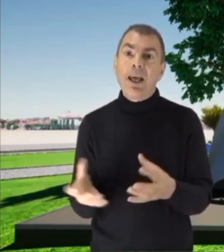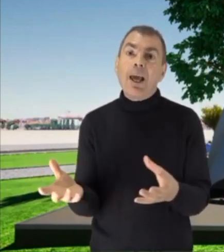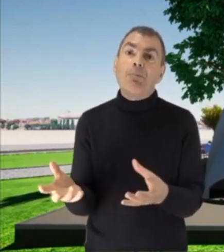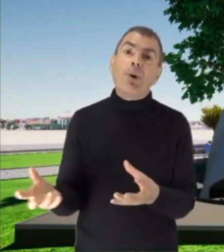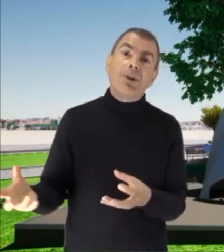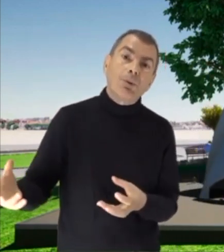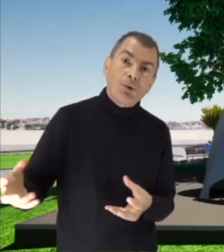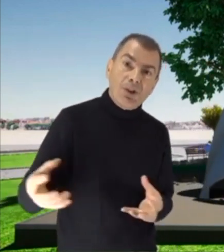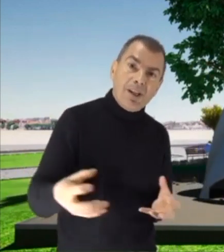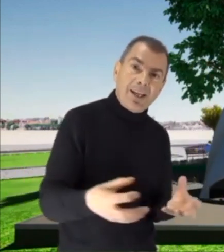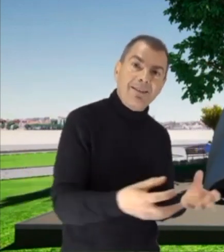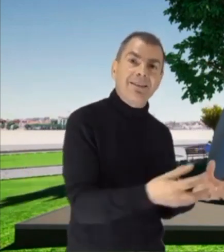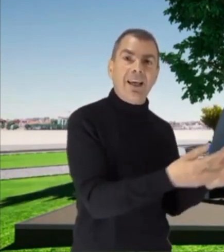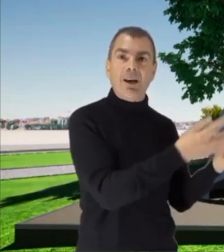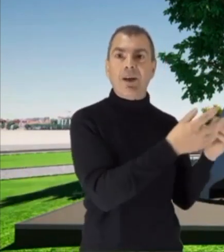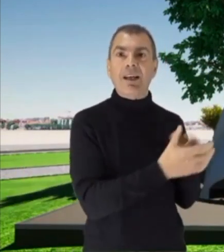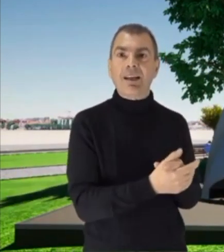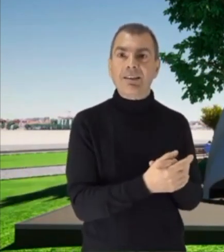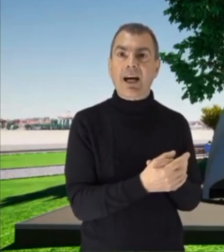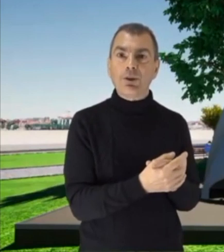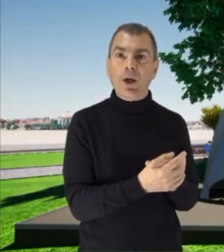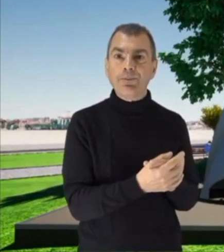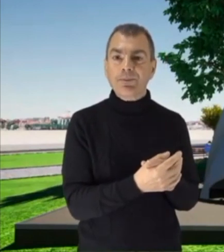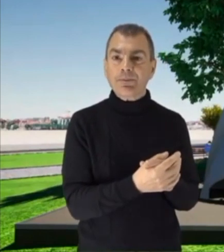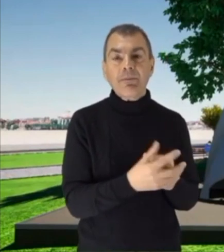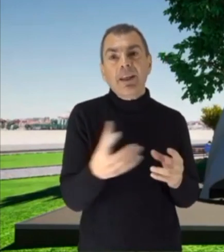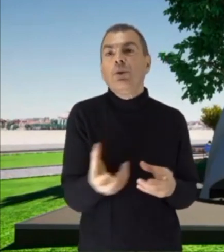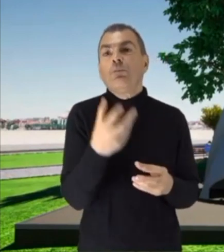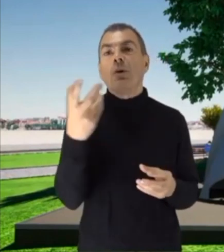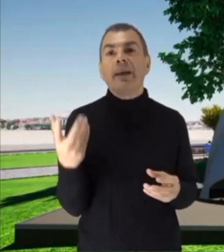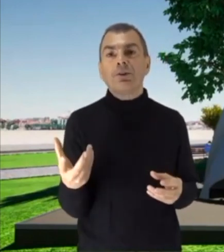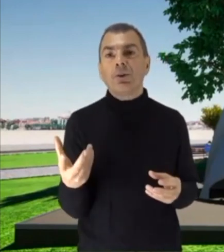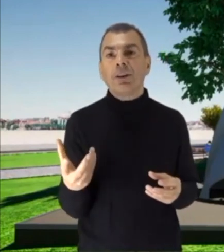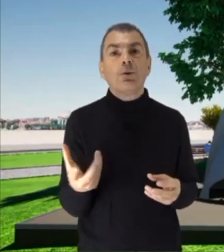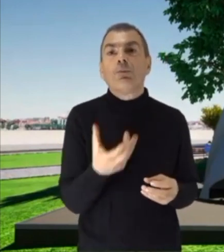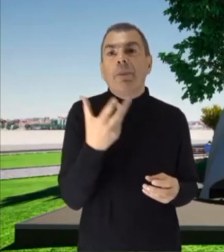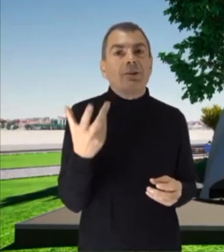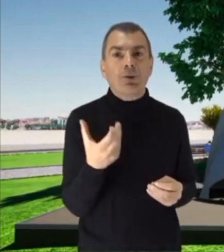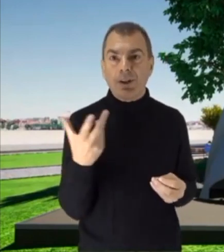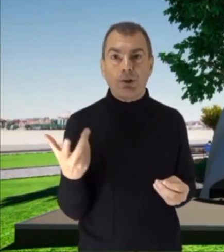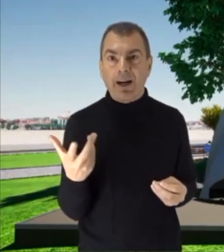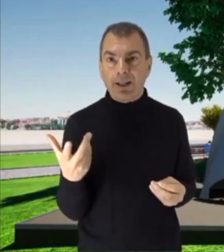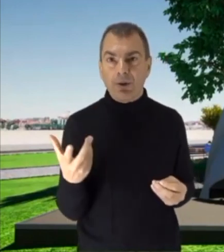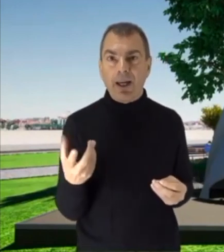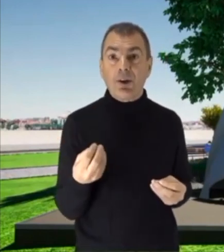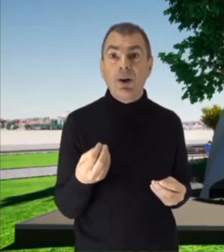e poi uscire insieme dalla statua in un momento rinnovato. Ecco,